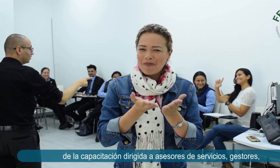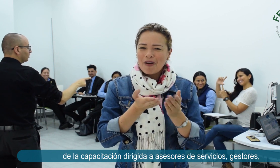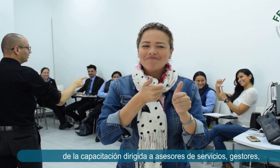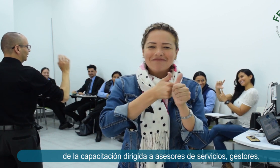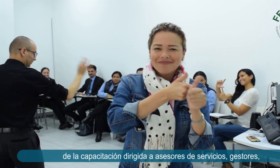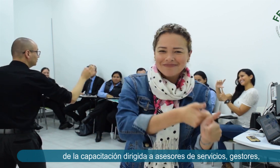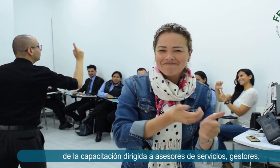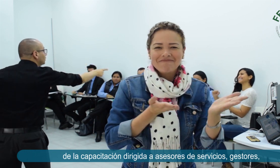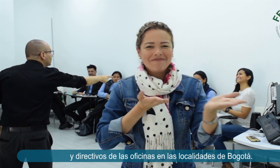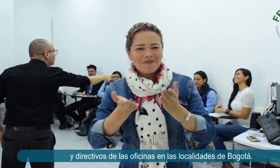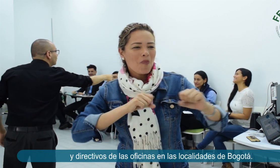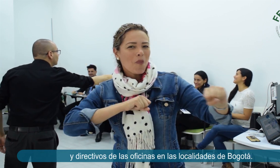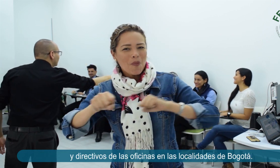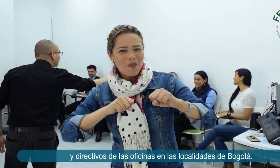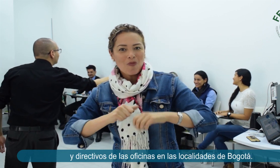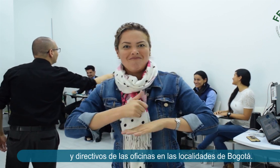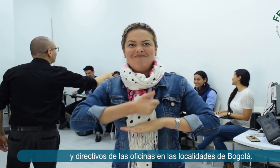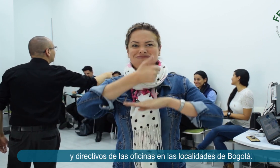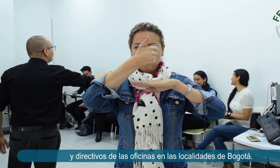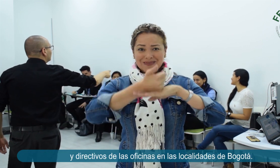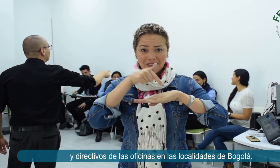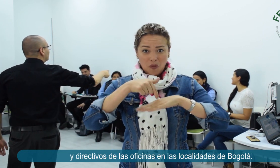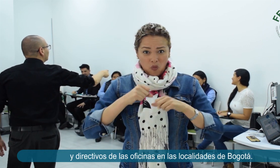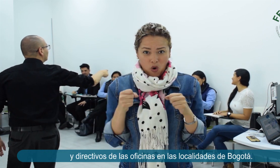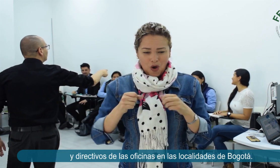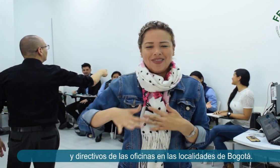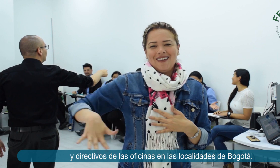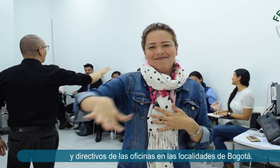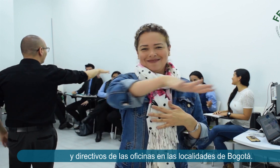gestores y directivos de las oficinas en las localidades de Bogotá.